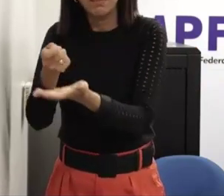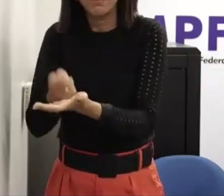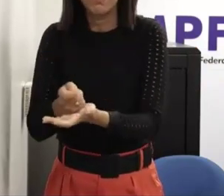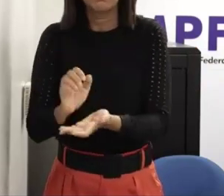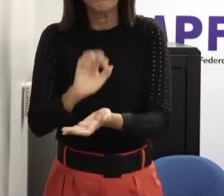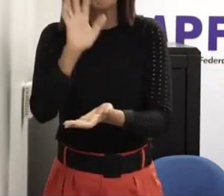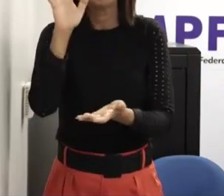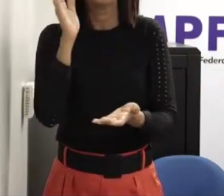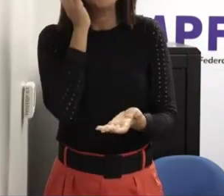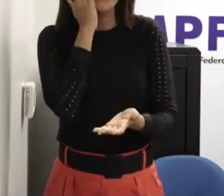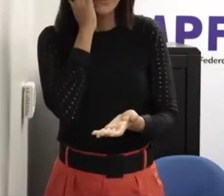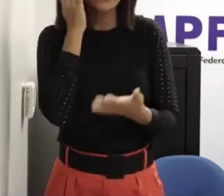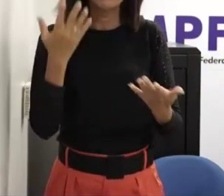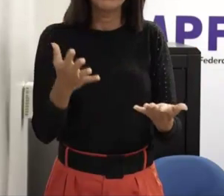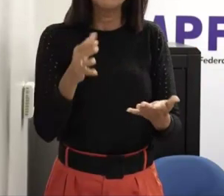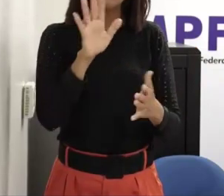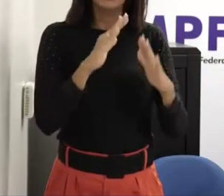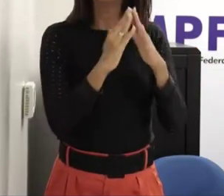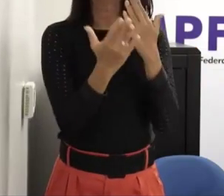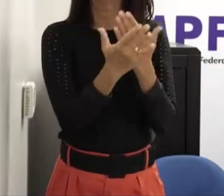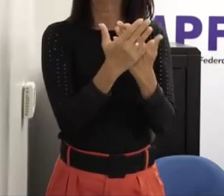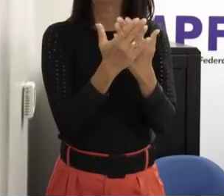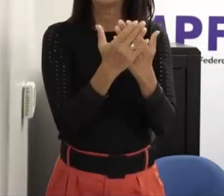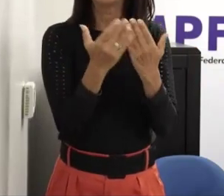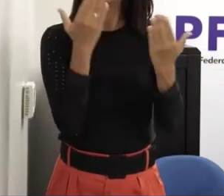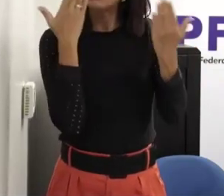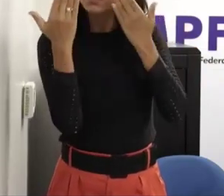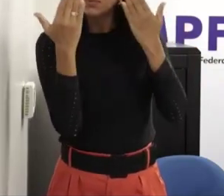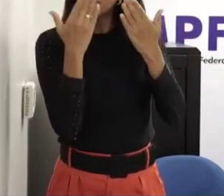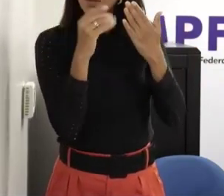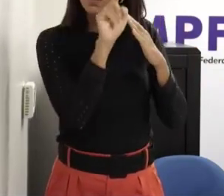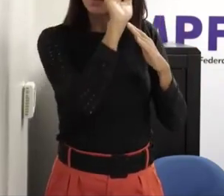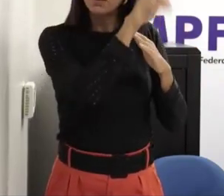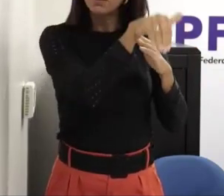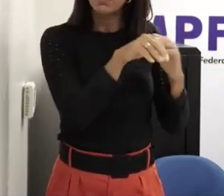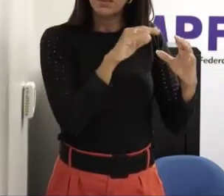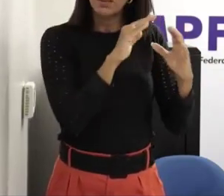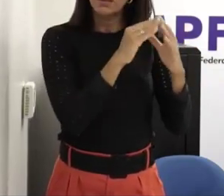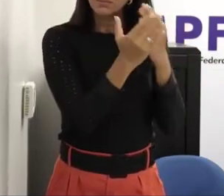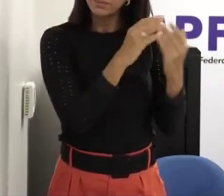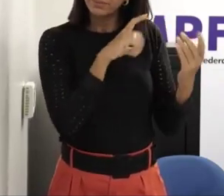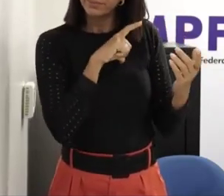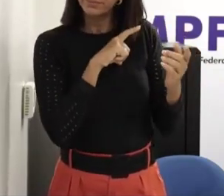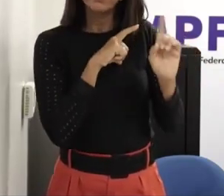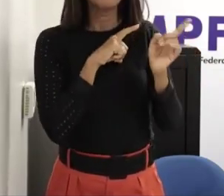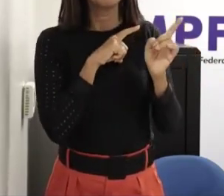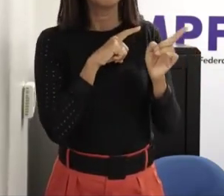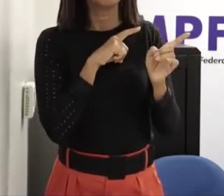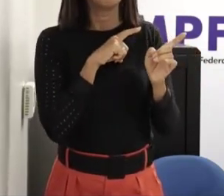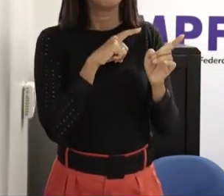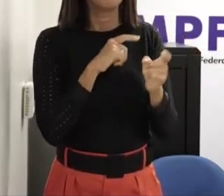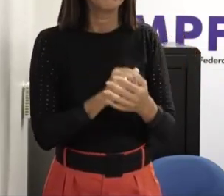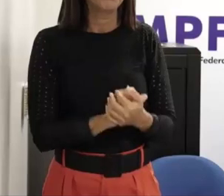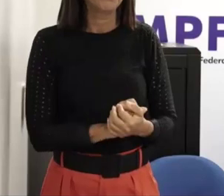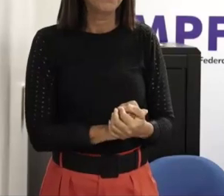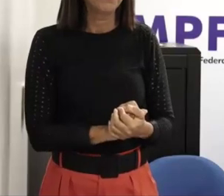escola todos os psicólogos estão aptos a isso como é que agora sempre que eu dou